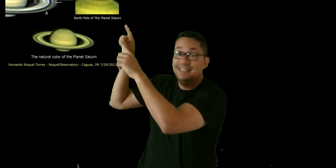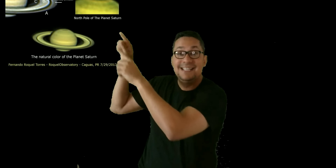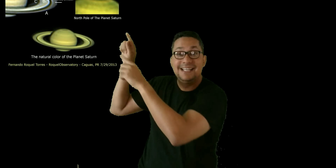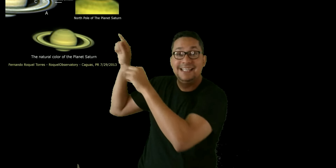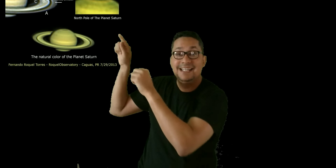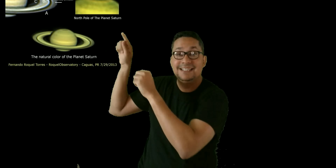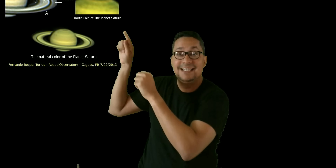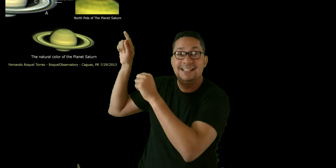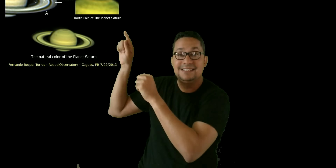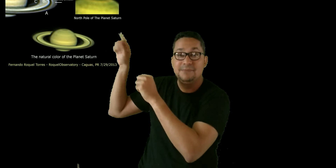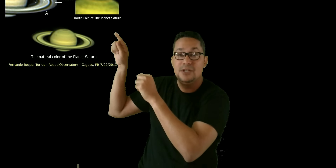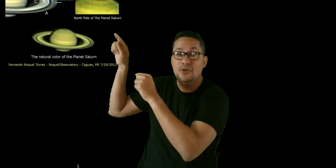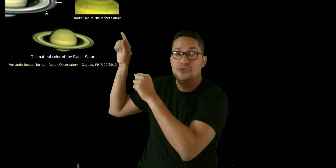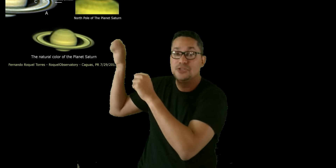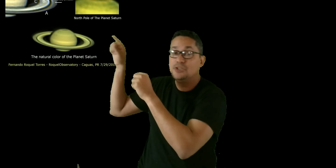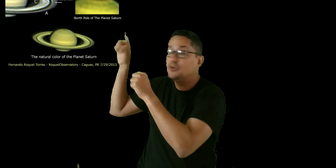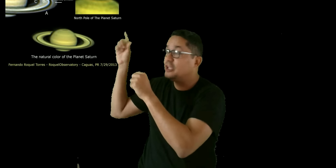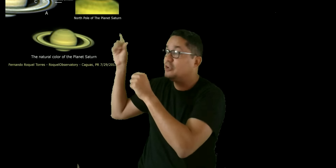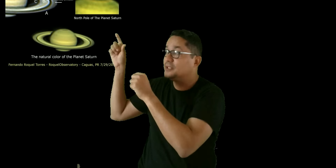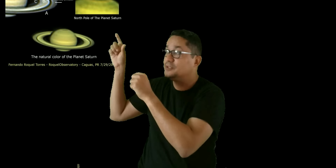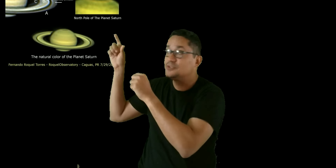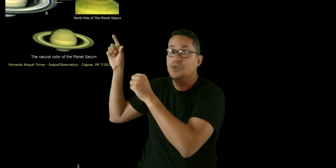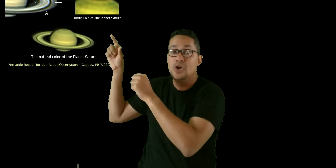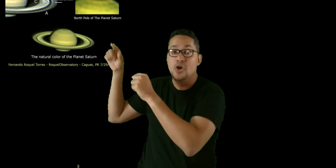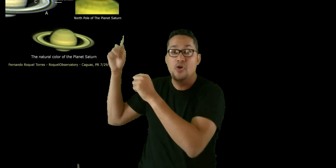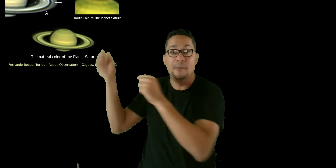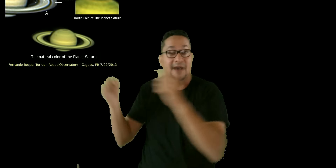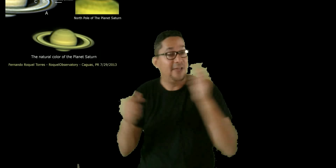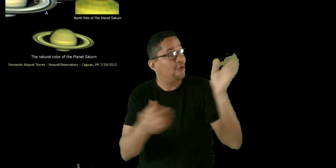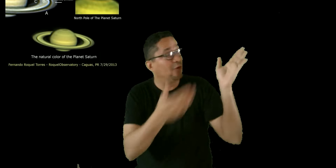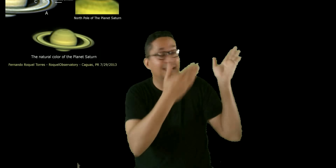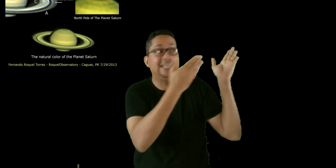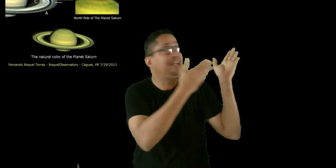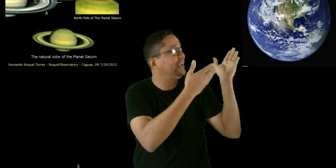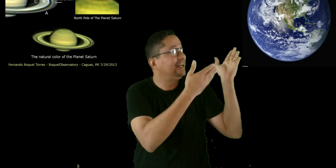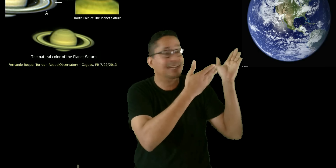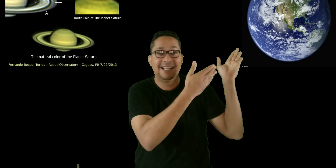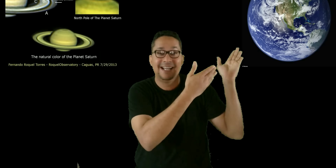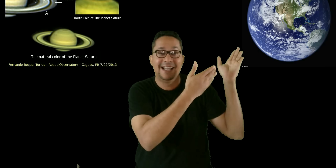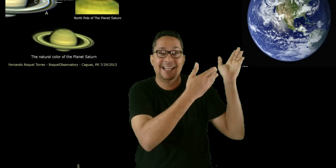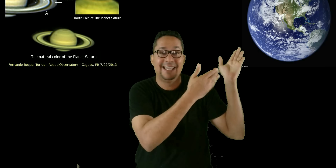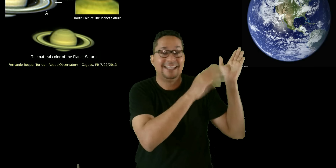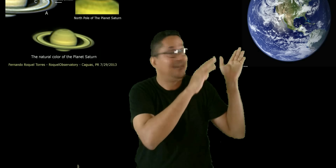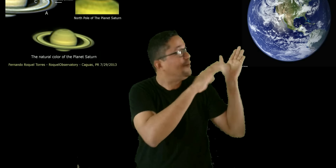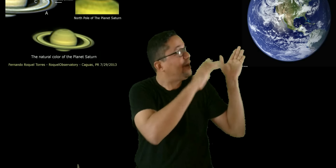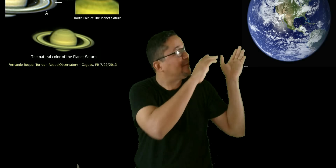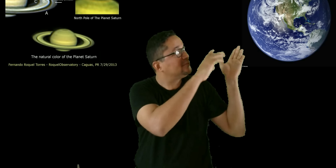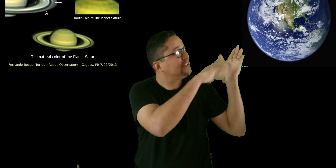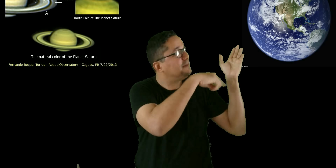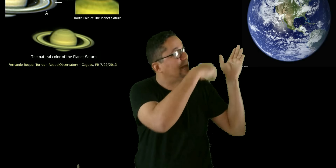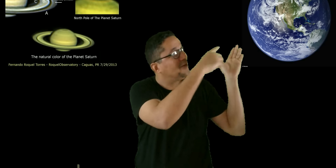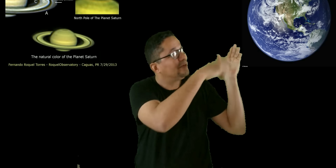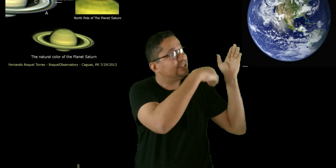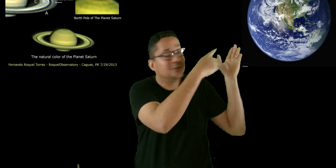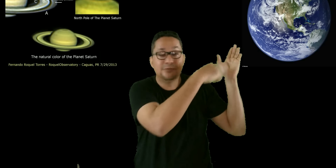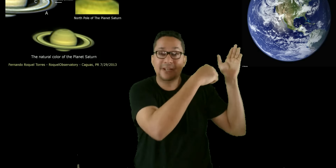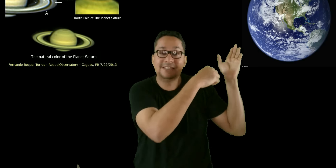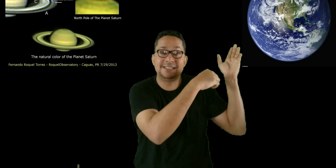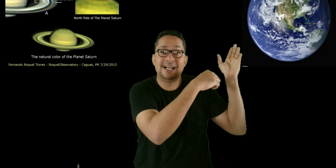dice que tiene 13.800 kilómetros. Comparado con la Tierra, que tiene un aproximado en una circunferencia